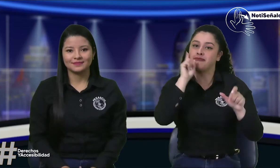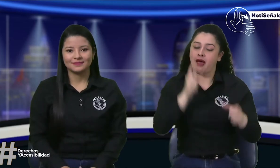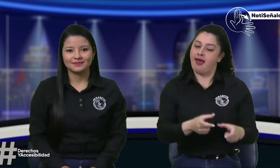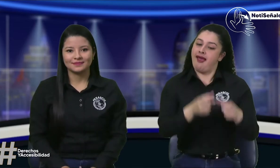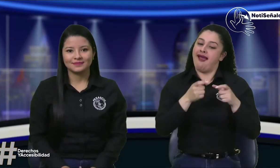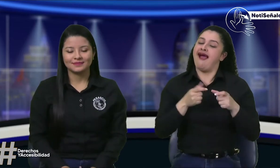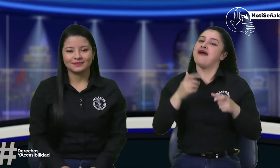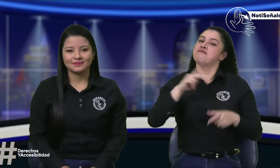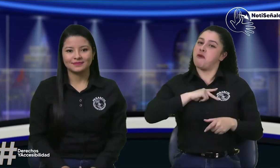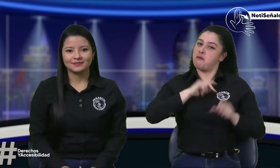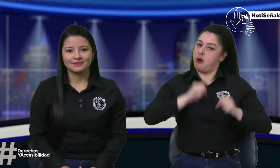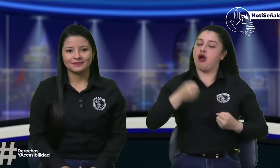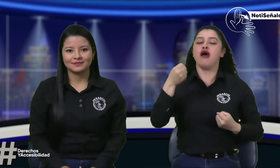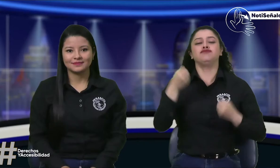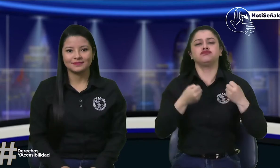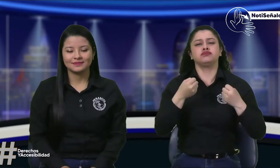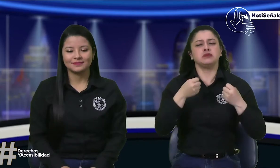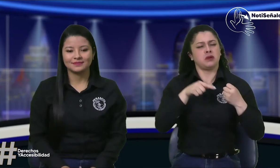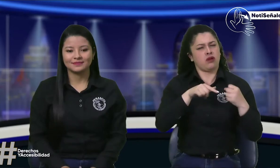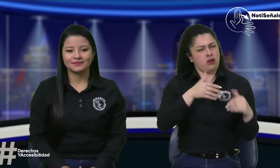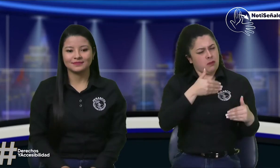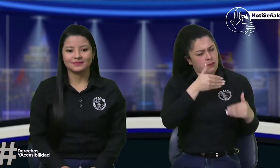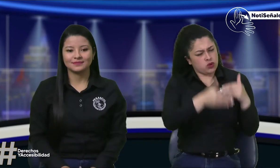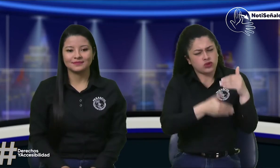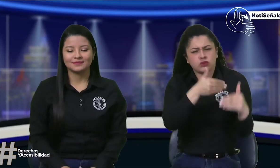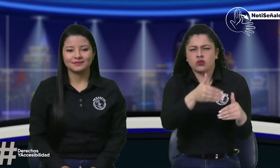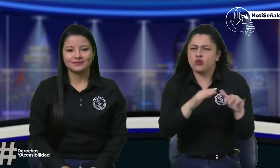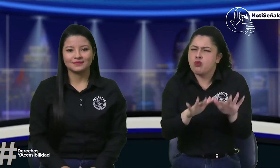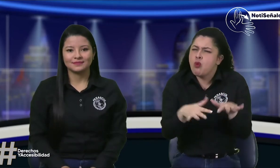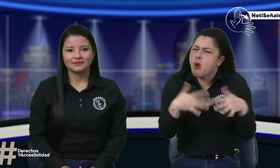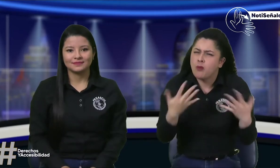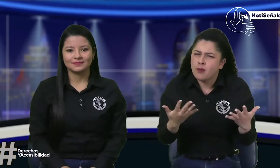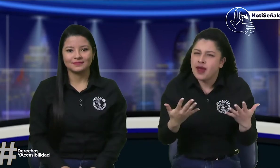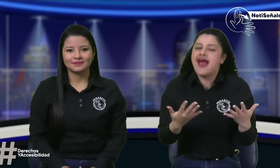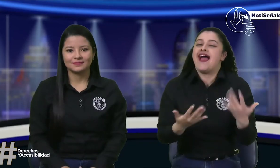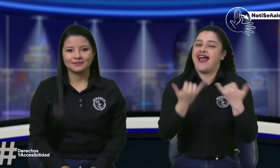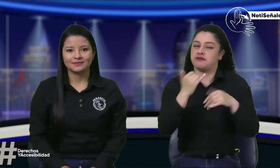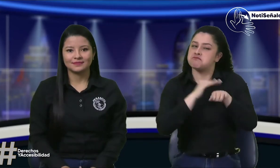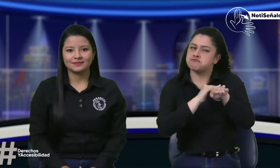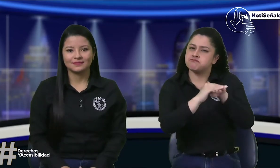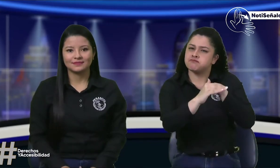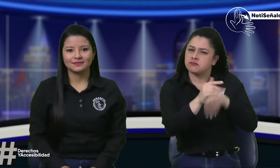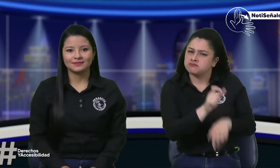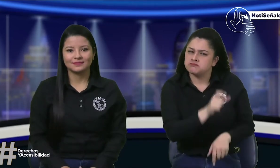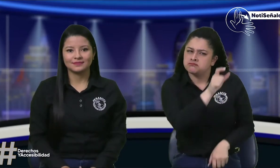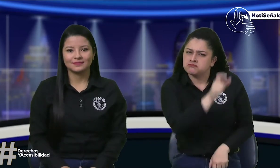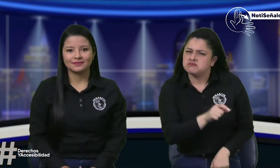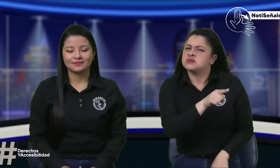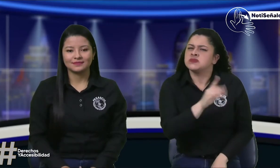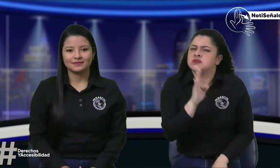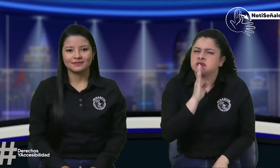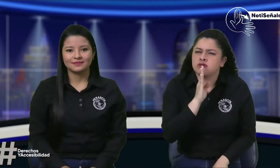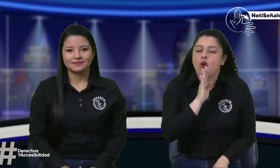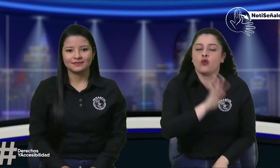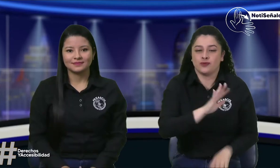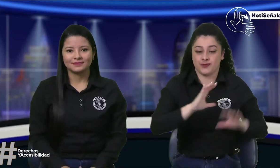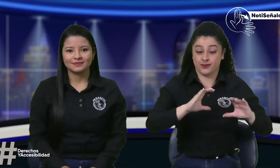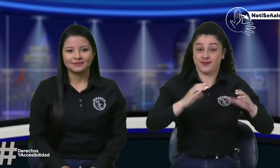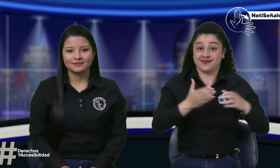Para las personas sordas. Ya pueden tenerla. Para el servicio particular, pero cómo es este proceso. Para eso